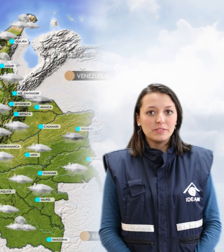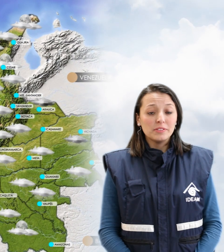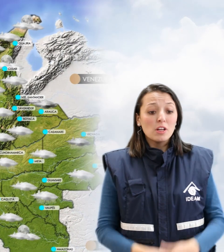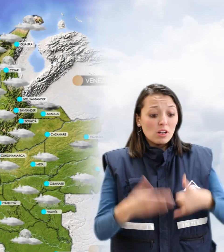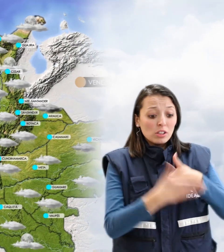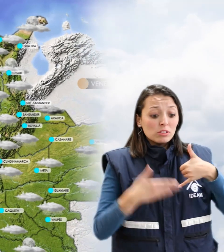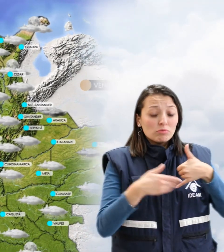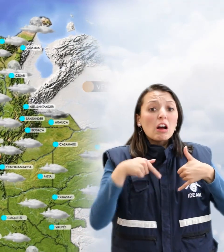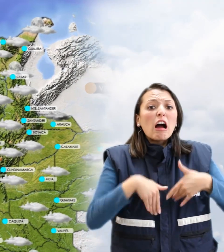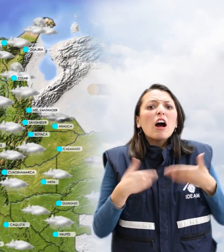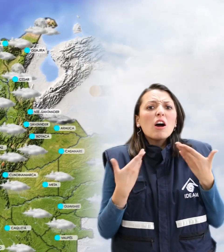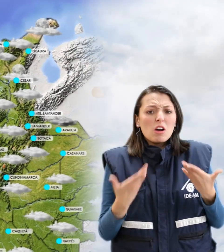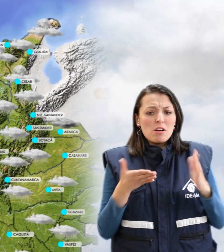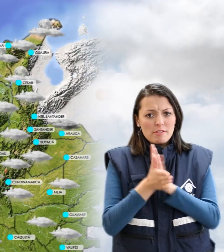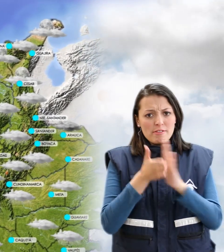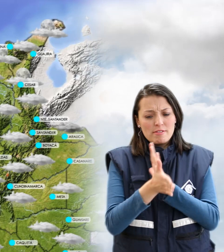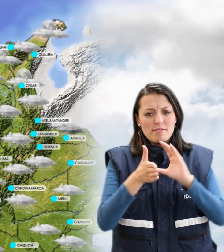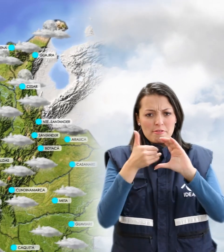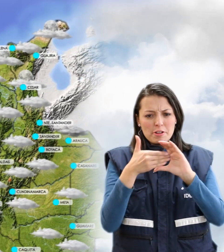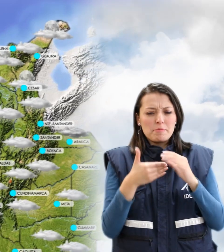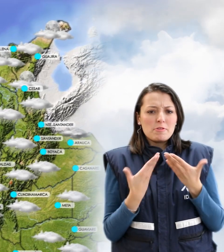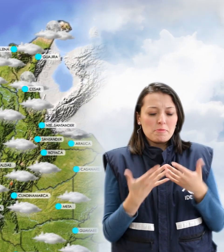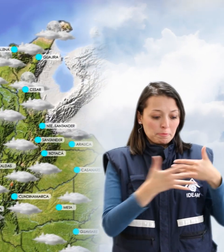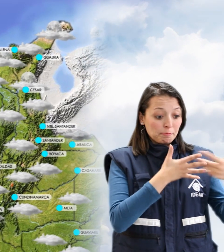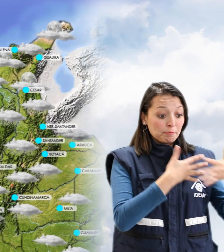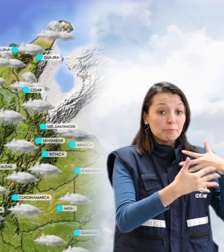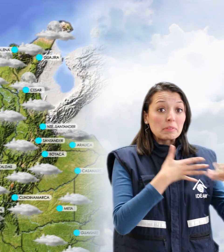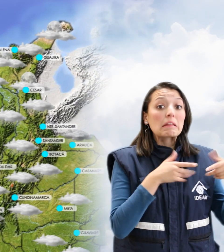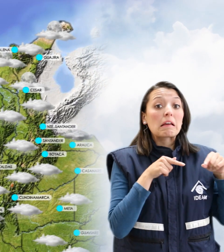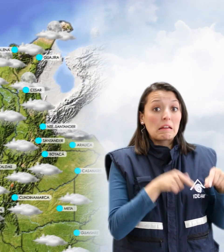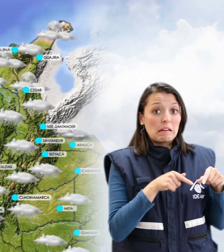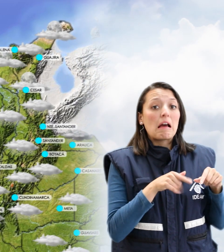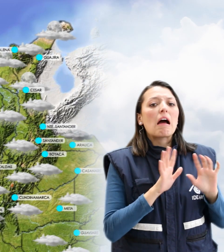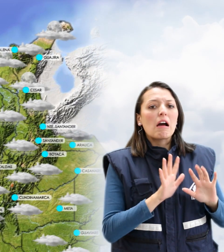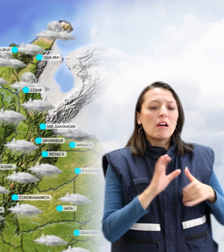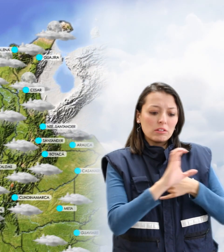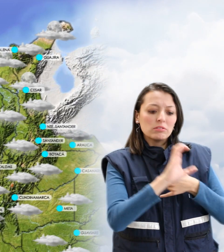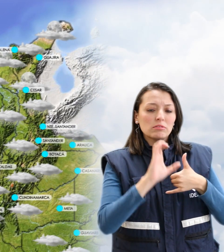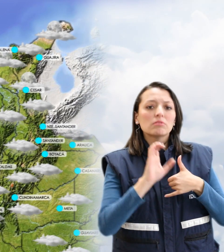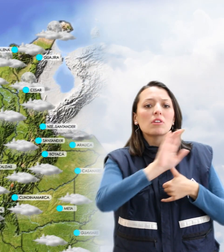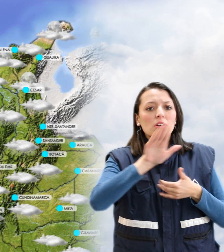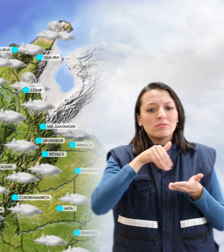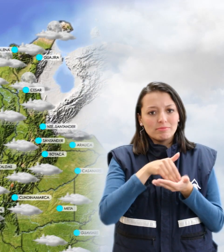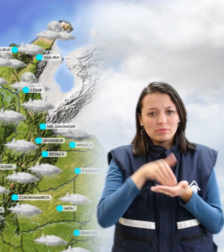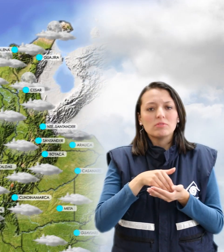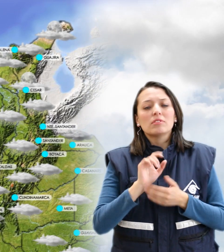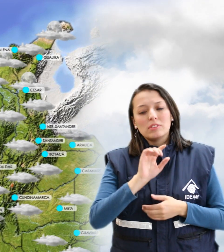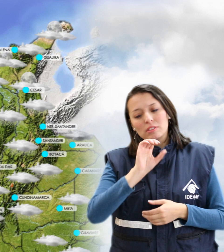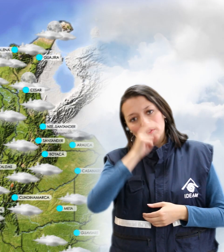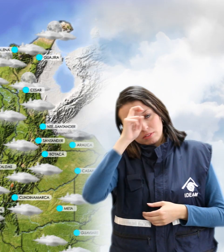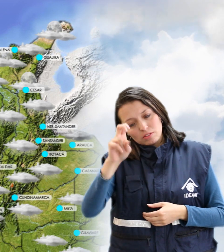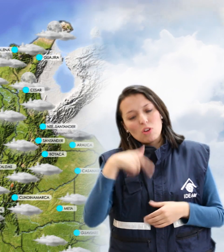A nivel nacional tendremos las siguientes condiciones. En el archipiélago de San Andrés y Providencia y en el centro y norte de la región Caribe